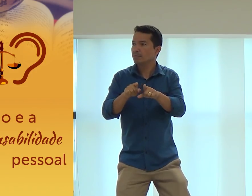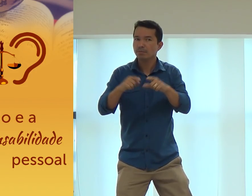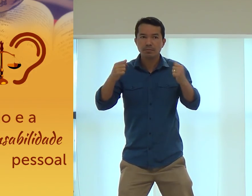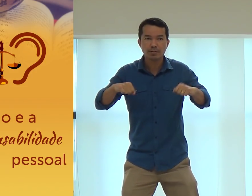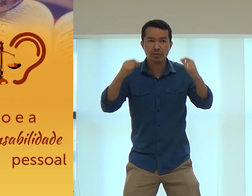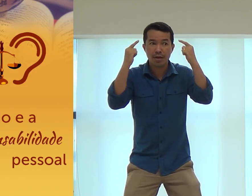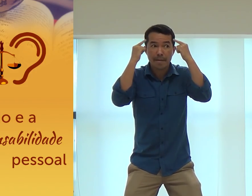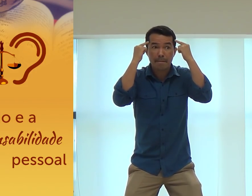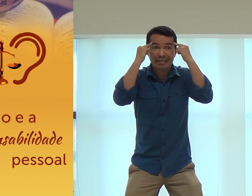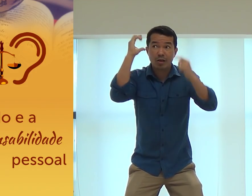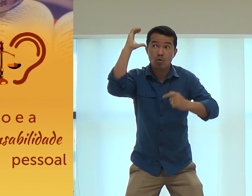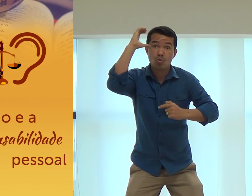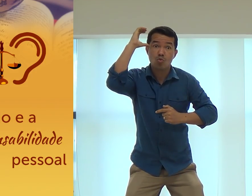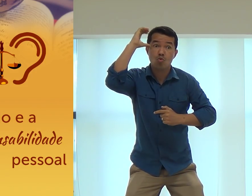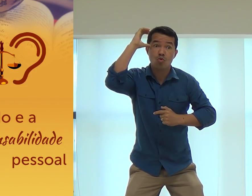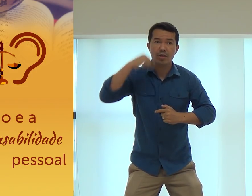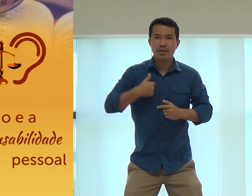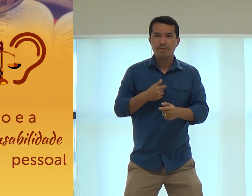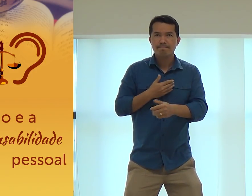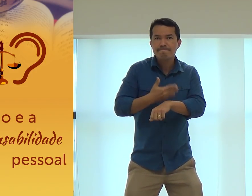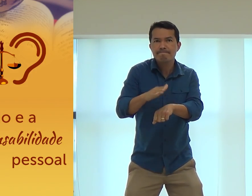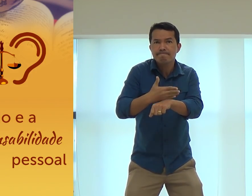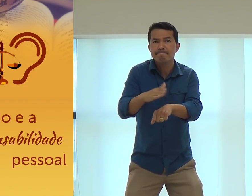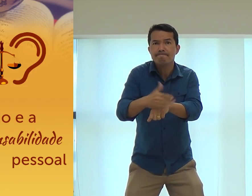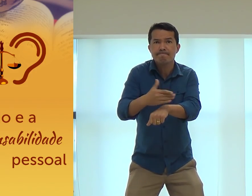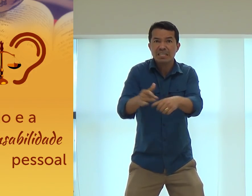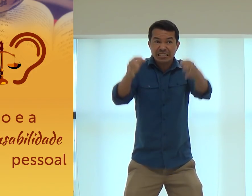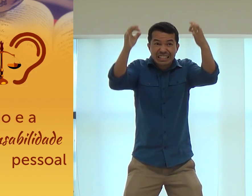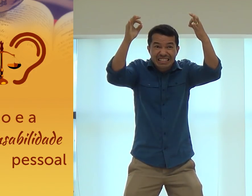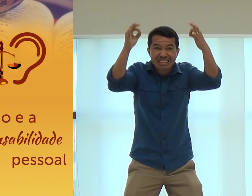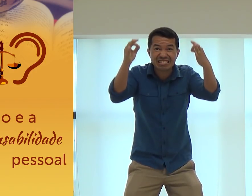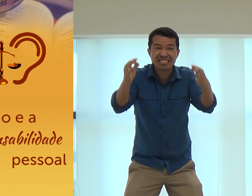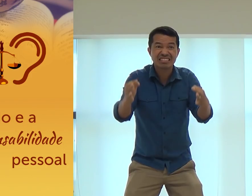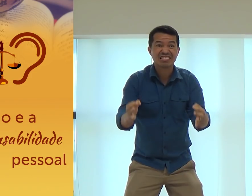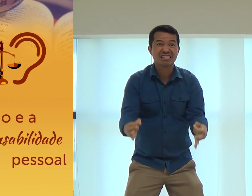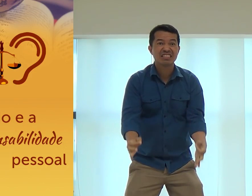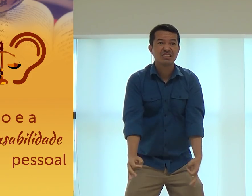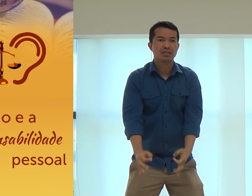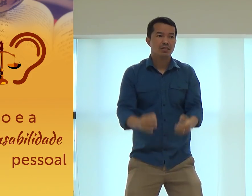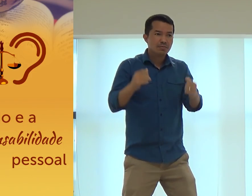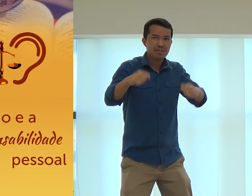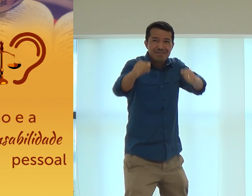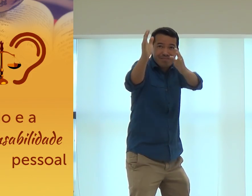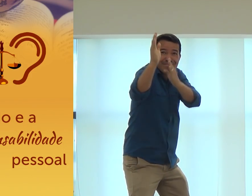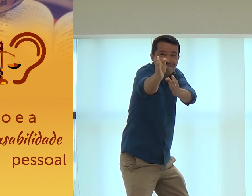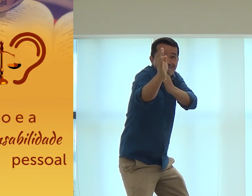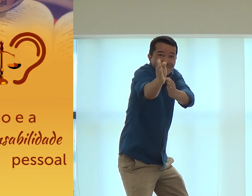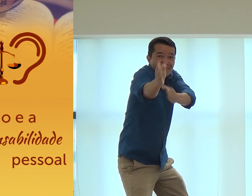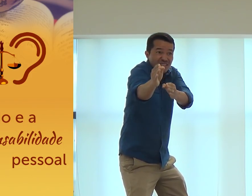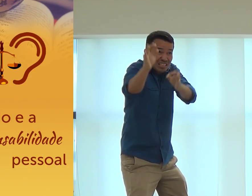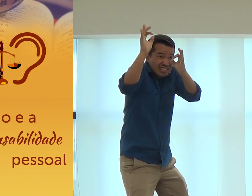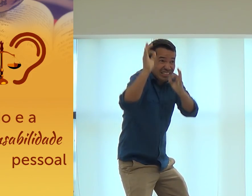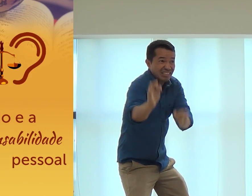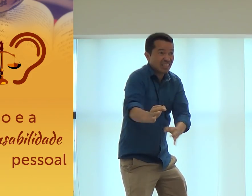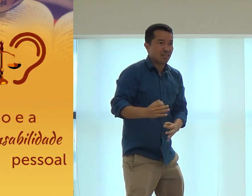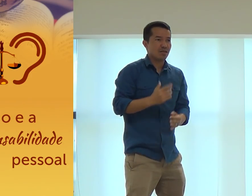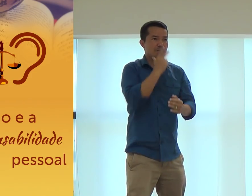Então, eu também preciso estar pensando e tendo consciência disso e fazer a coisa certa. Estar no mundo